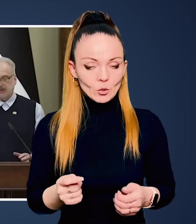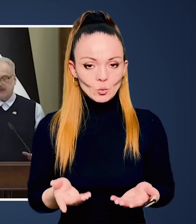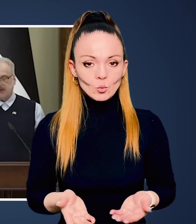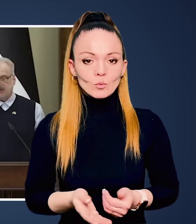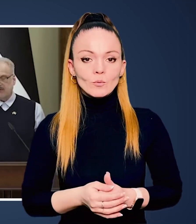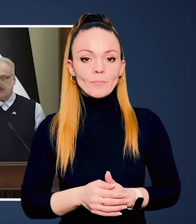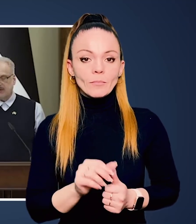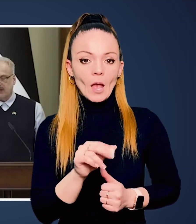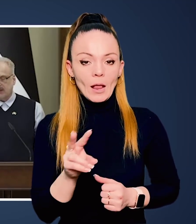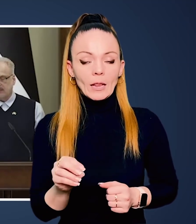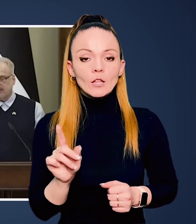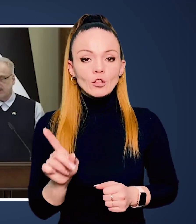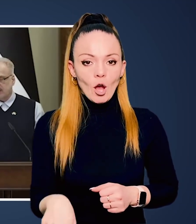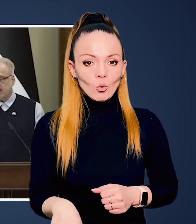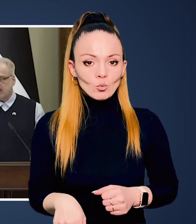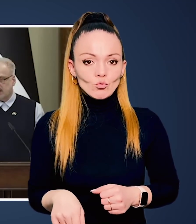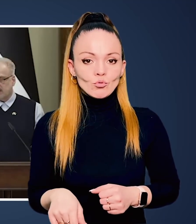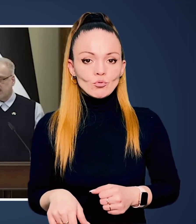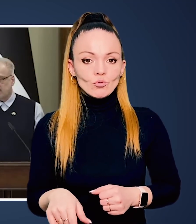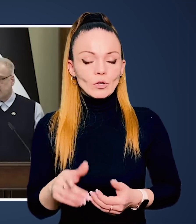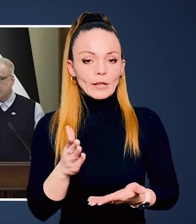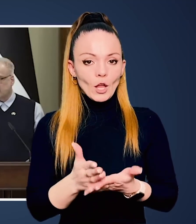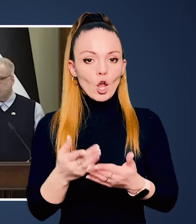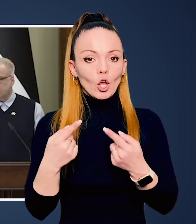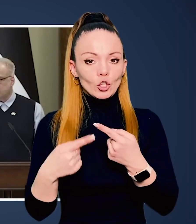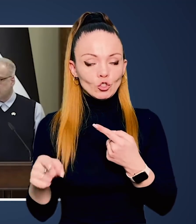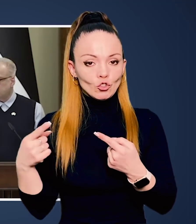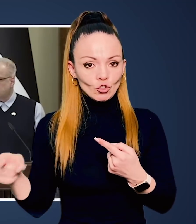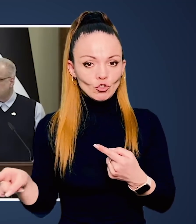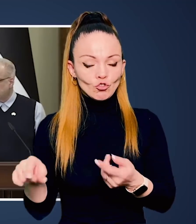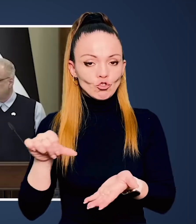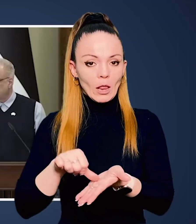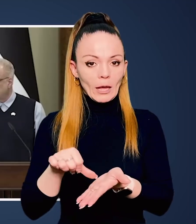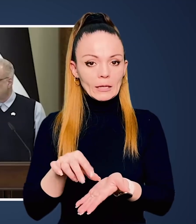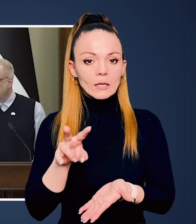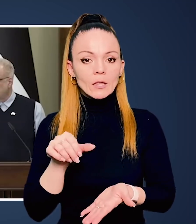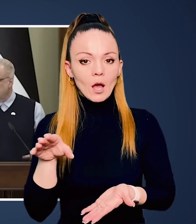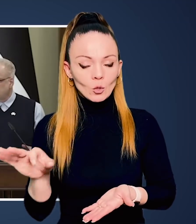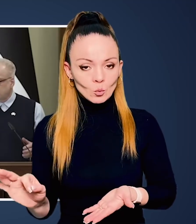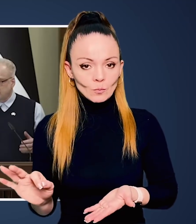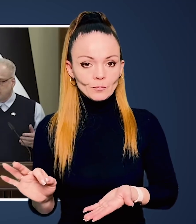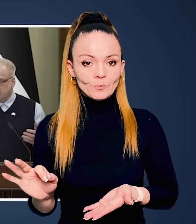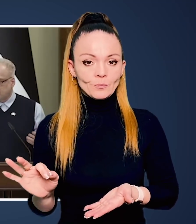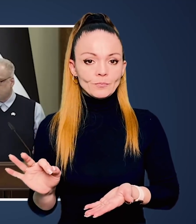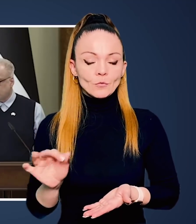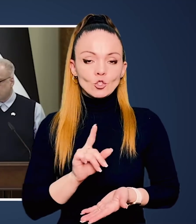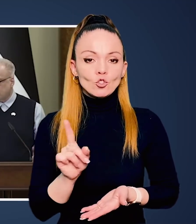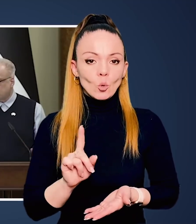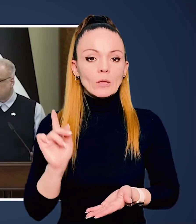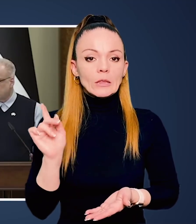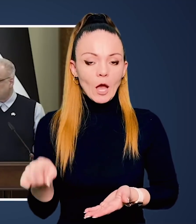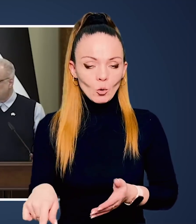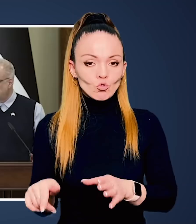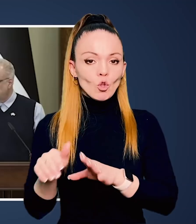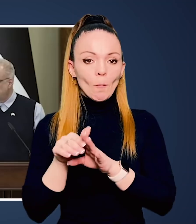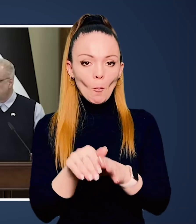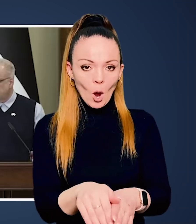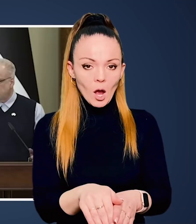потугу українську. Але також є інші члени НАТО,